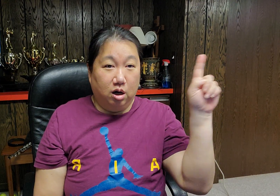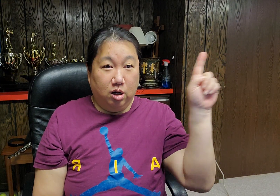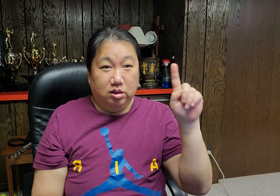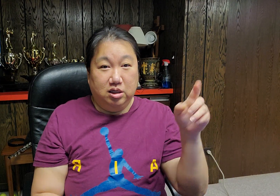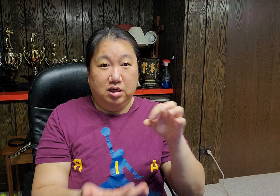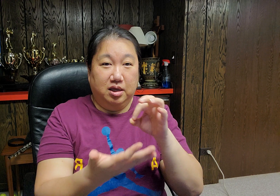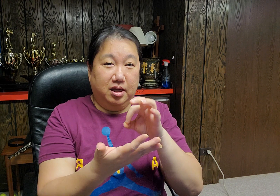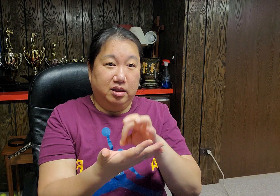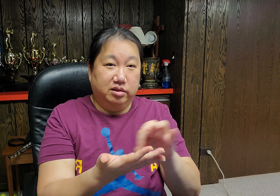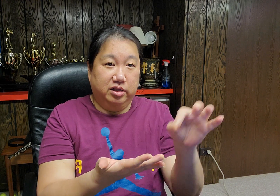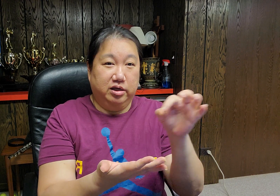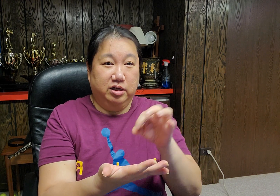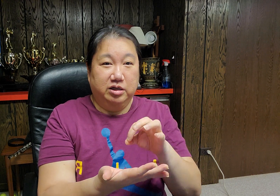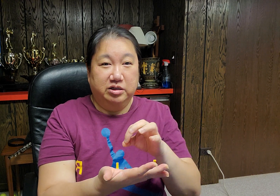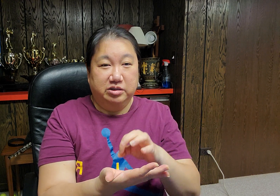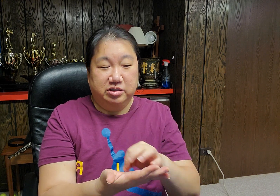어디에 쓰시려고